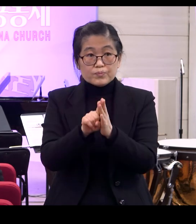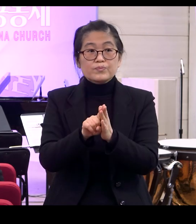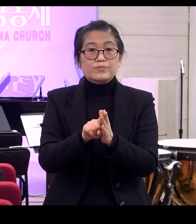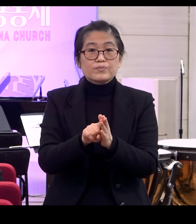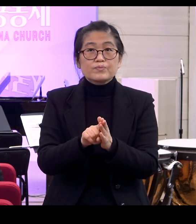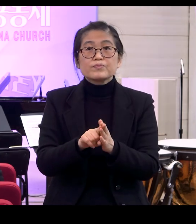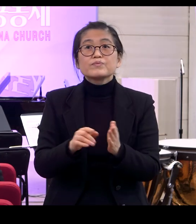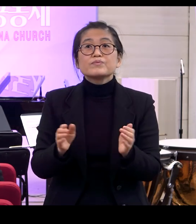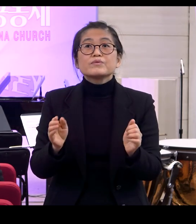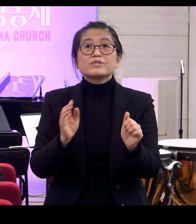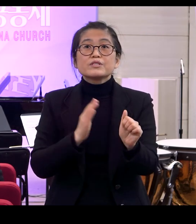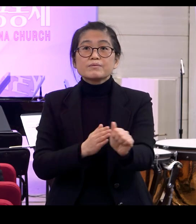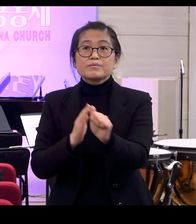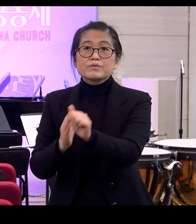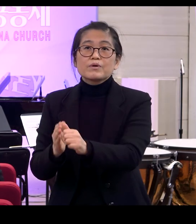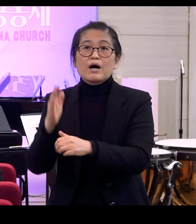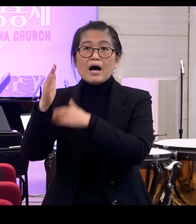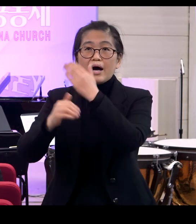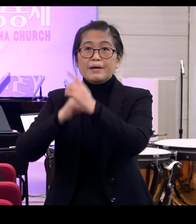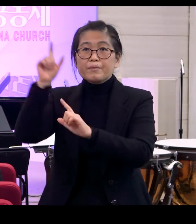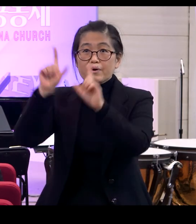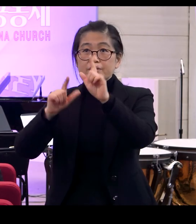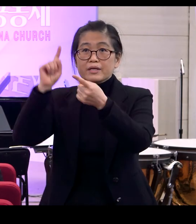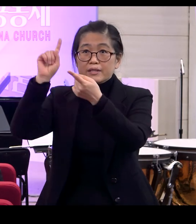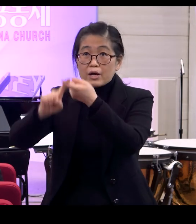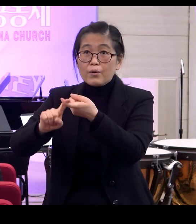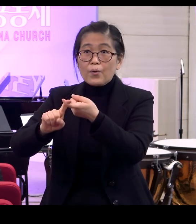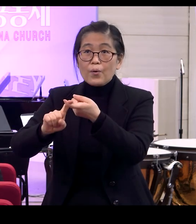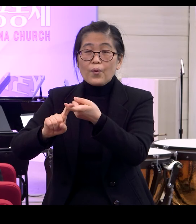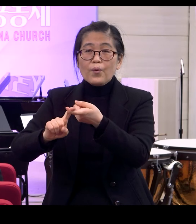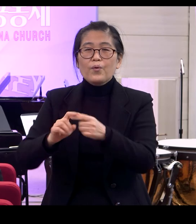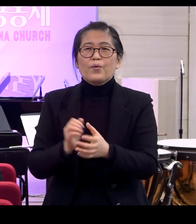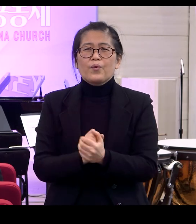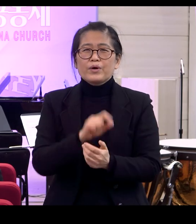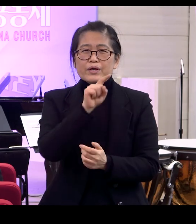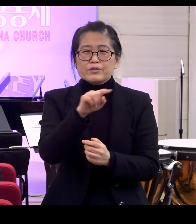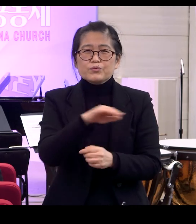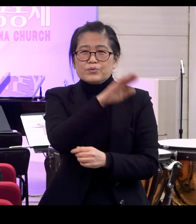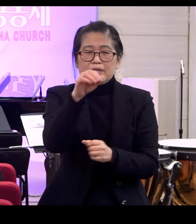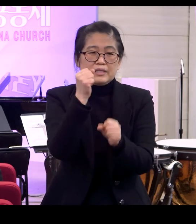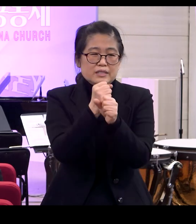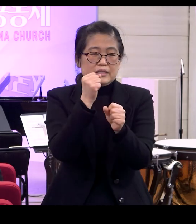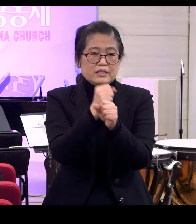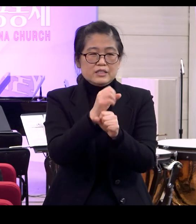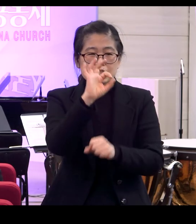하나님의 형상대로 이것이 바로 우리가 지어진 오리지날이에요